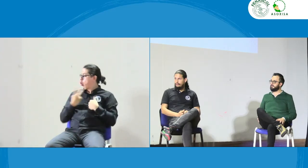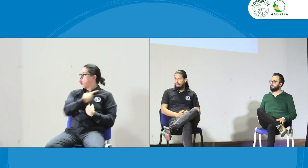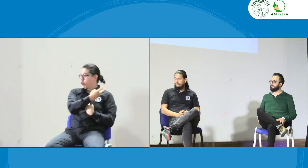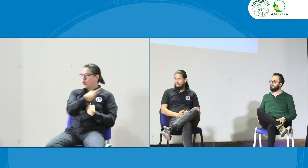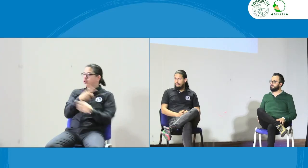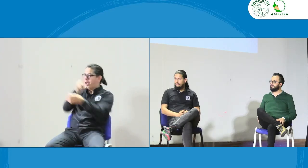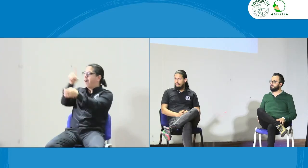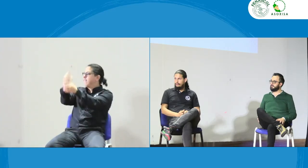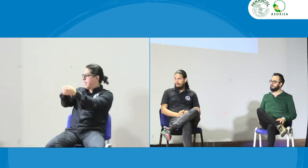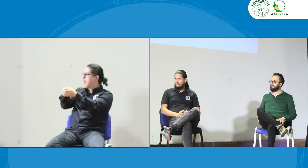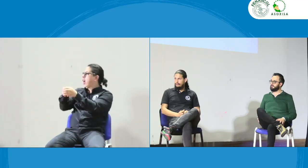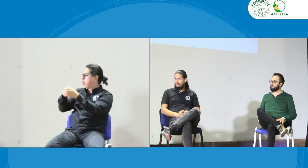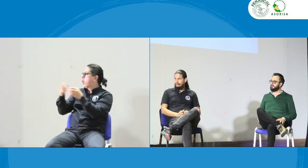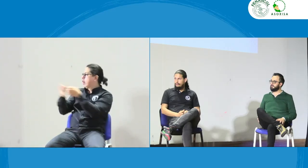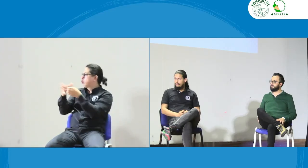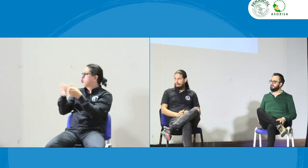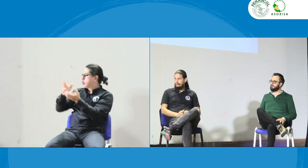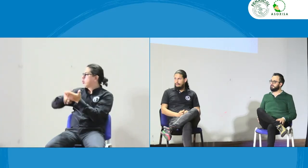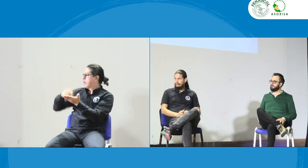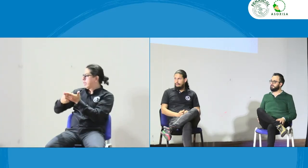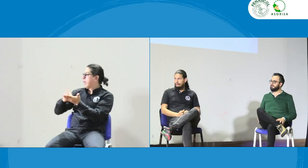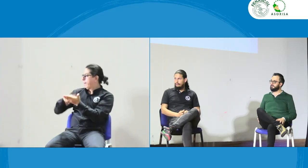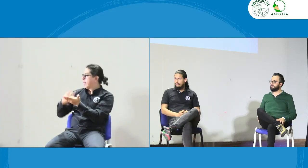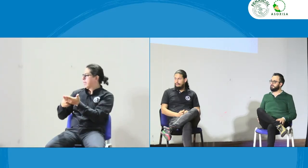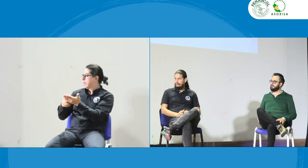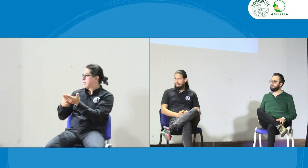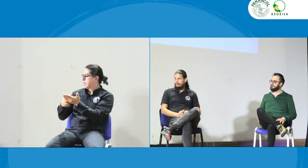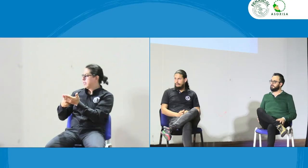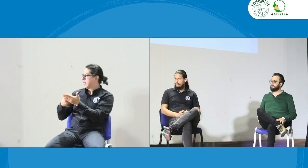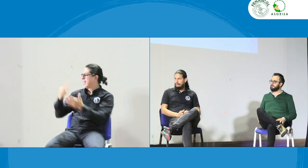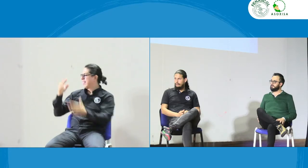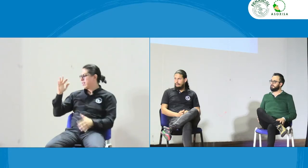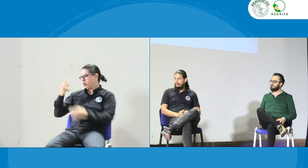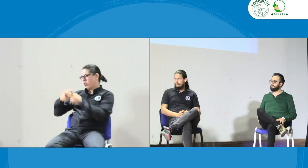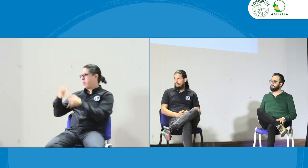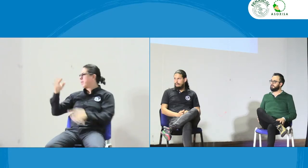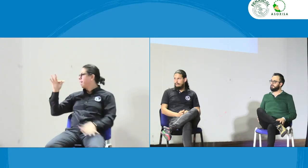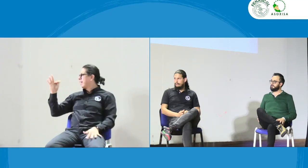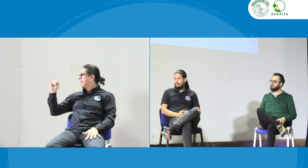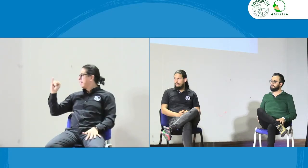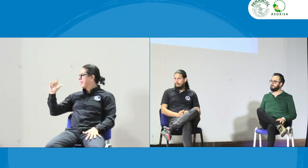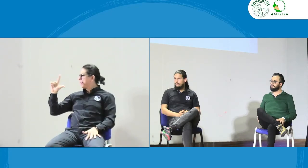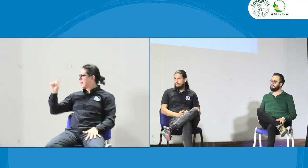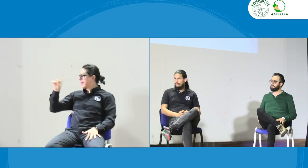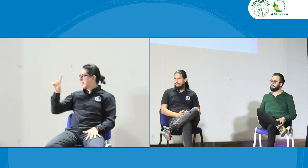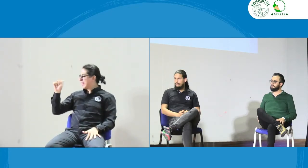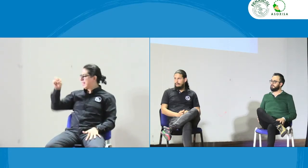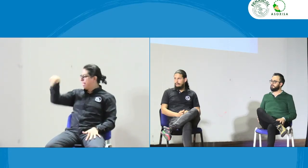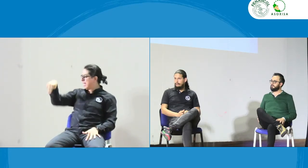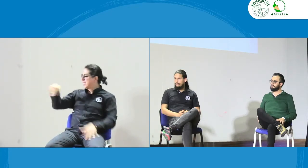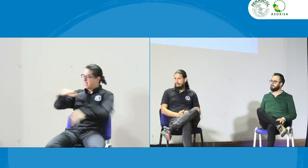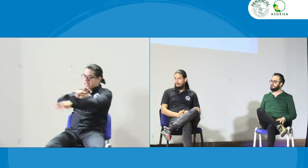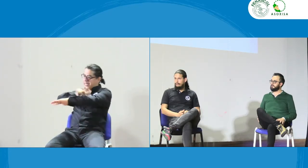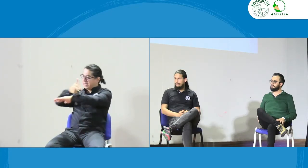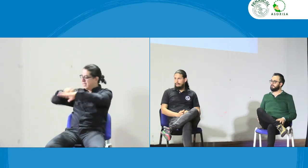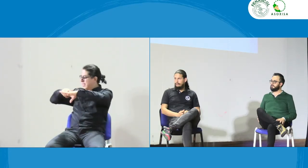momento Sebastián y yo nosotros hacemos parte de una asociación de intérpretes su nombre es Tilsan